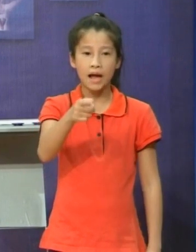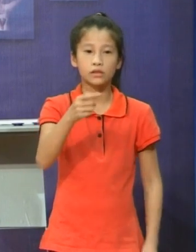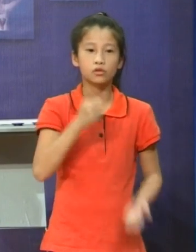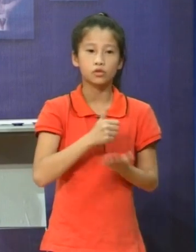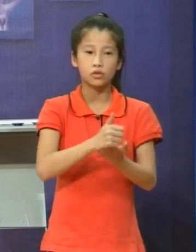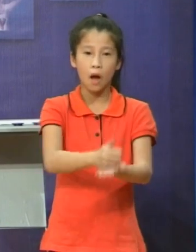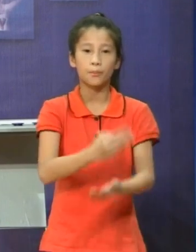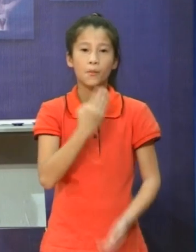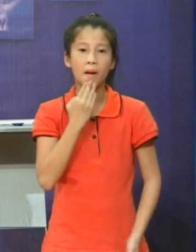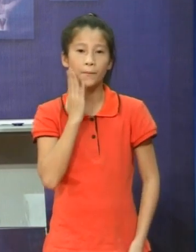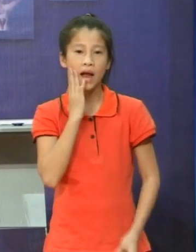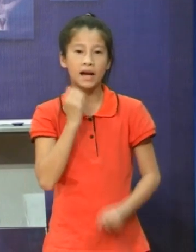Ở nhà bạn giúp bố mẹ làm những việc gì